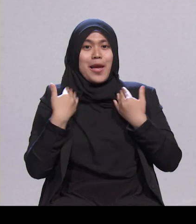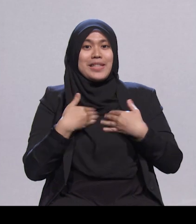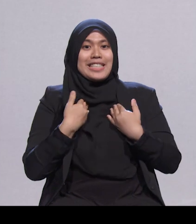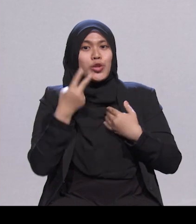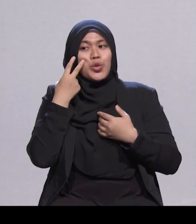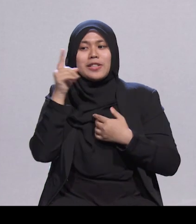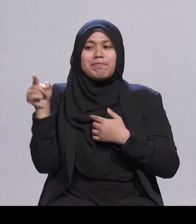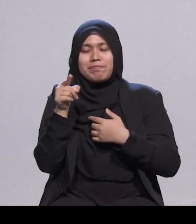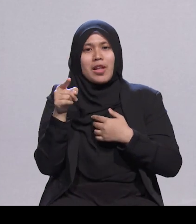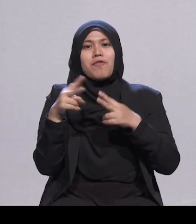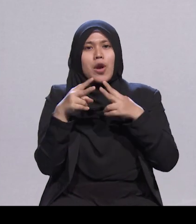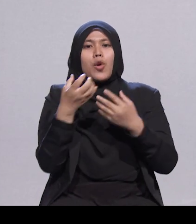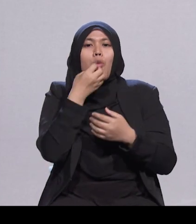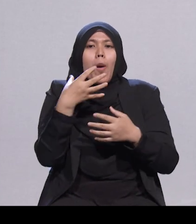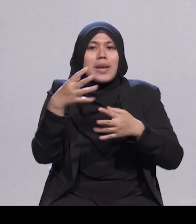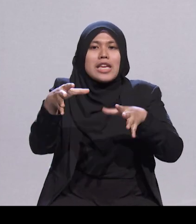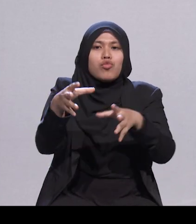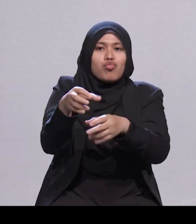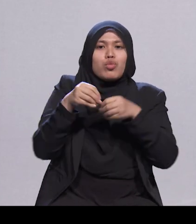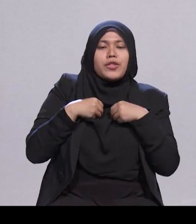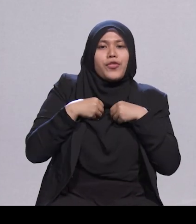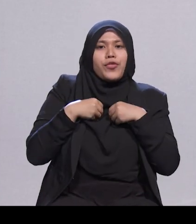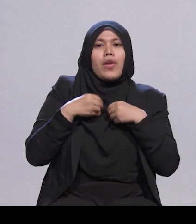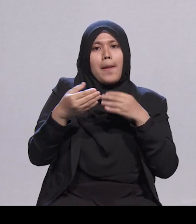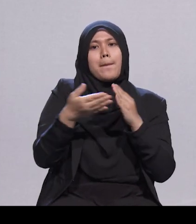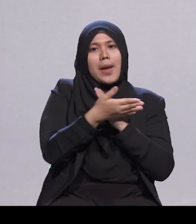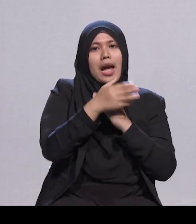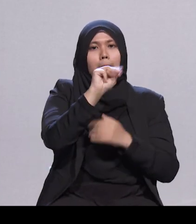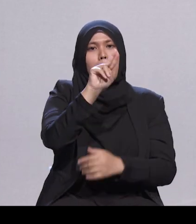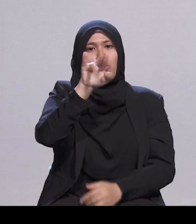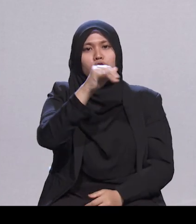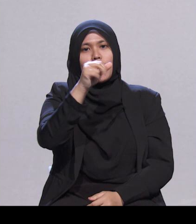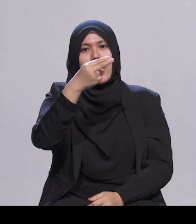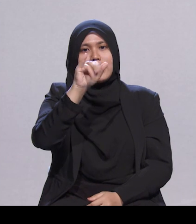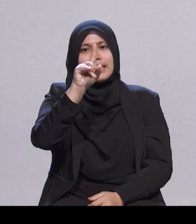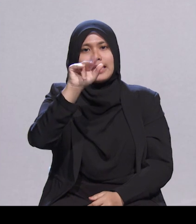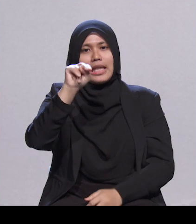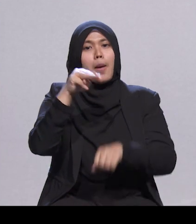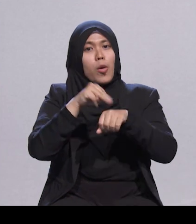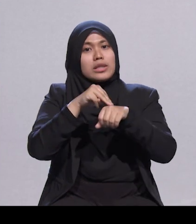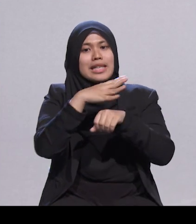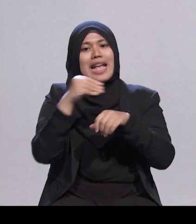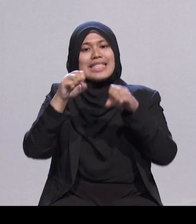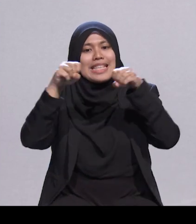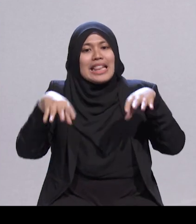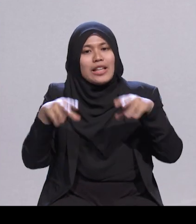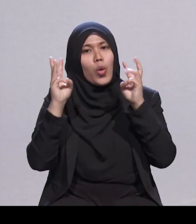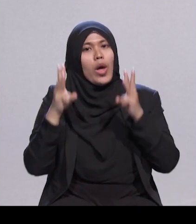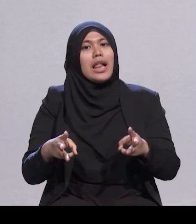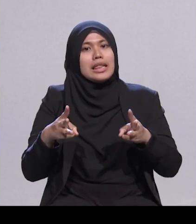oleh Masjid Mujahidin. Mereka sudahpun sesuaikan diri dengan baik di rumah baru mereka.